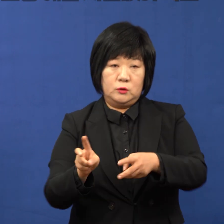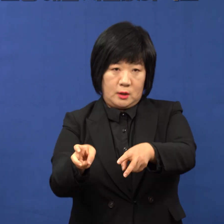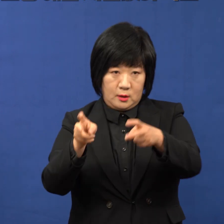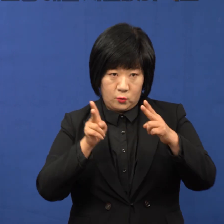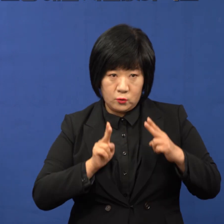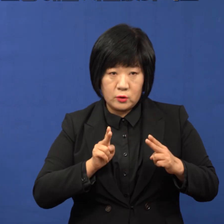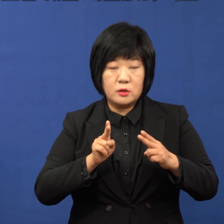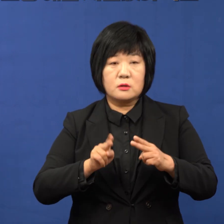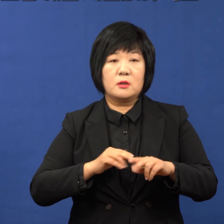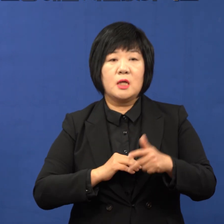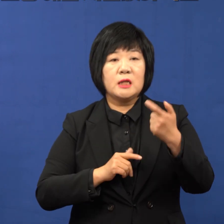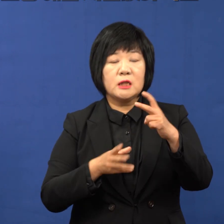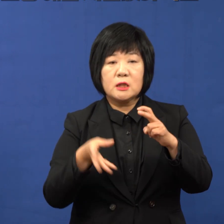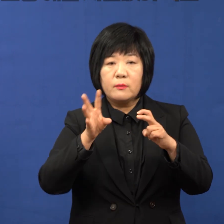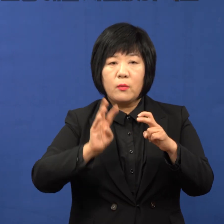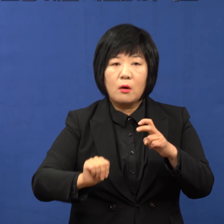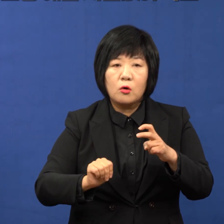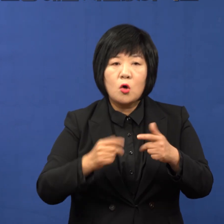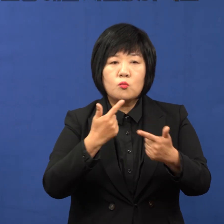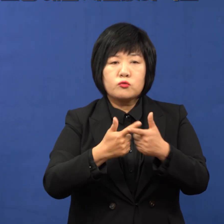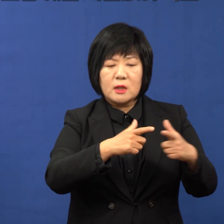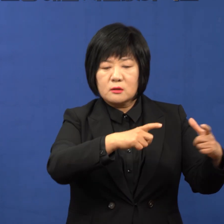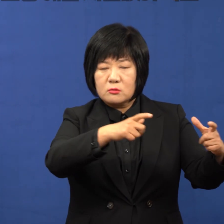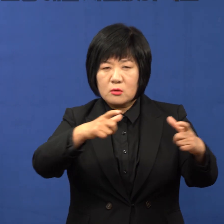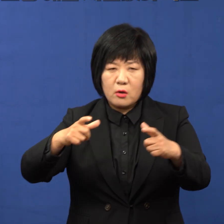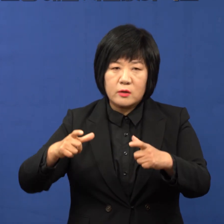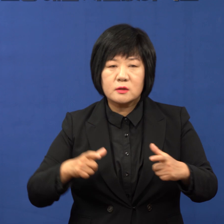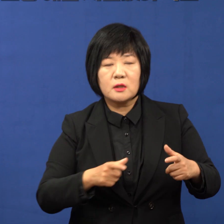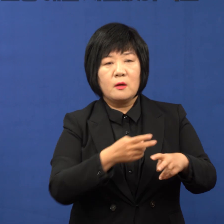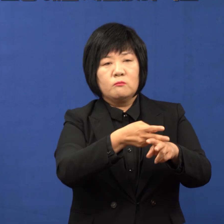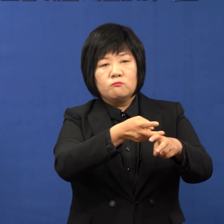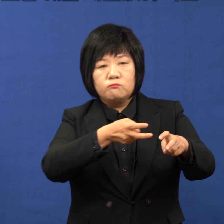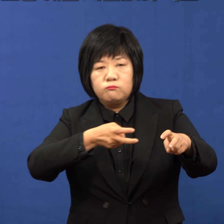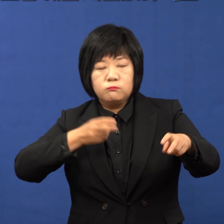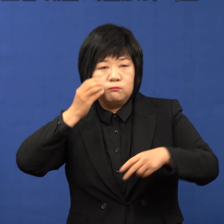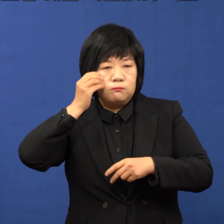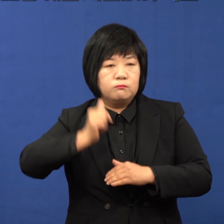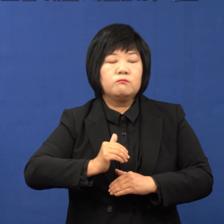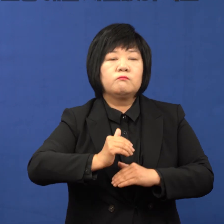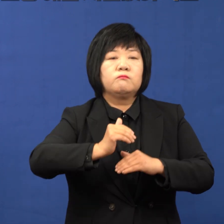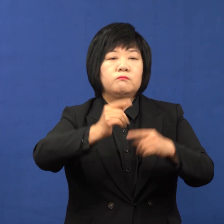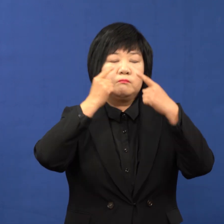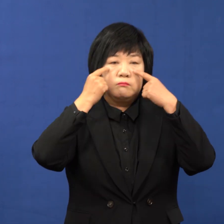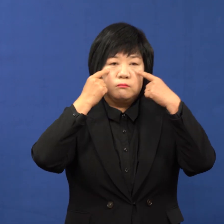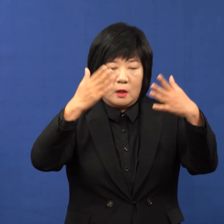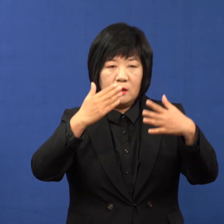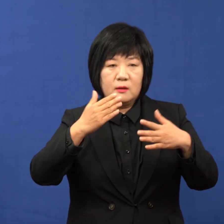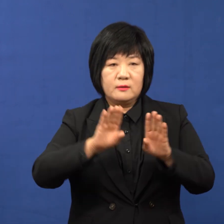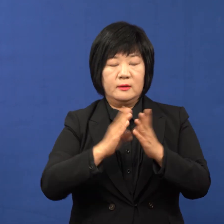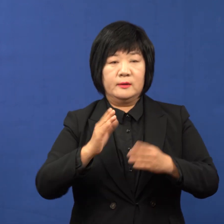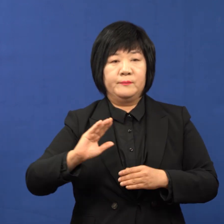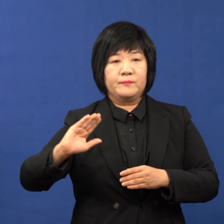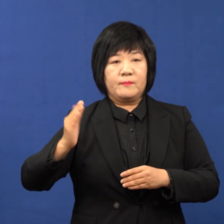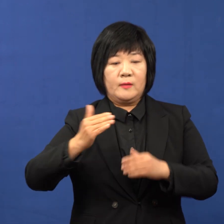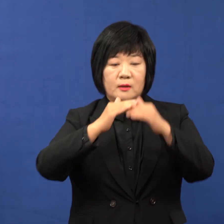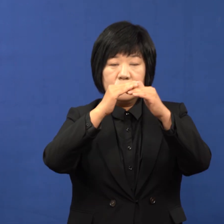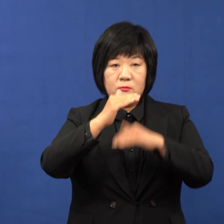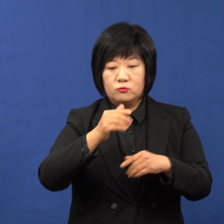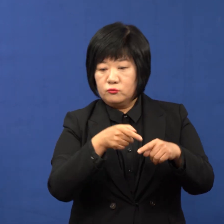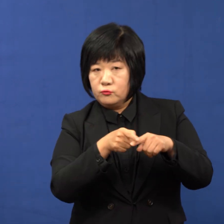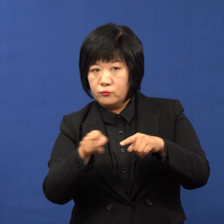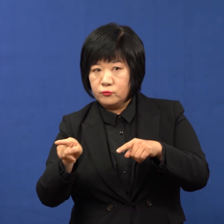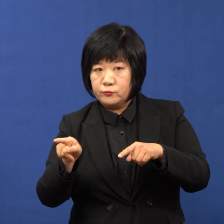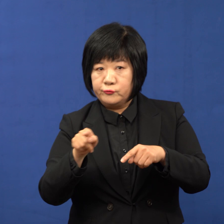부산 전역의 교통흐름에 확실하게 숨통을 틔울 수 있게 되었습니다. 기타 주요 사업 내역을